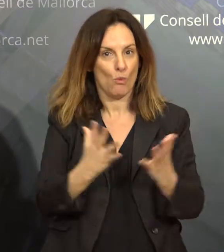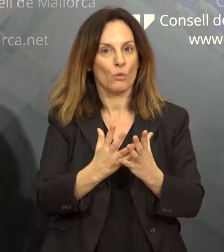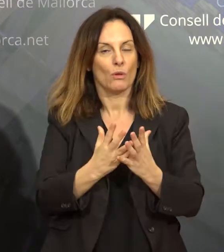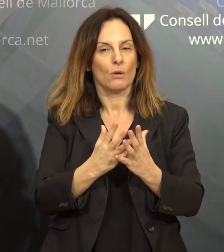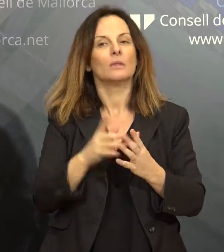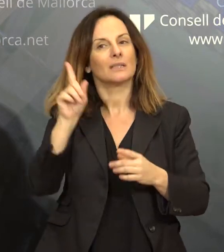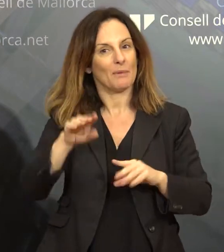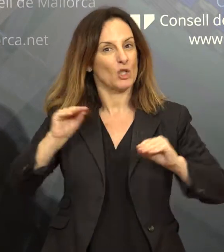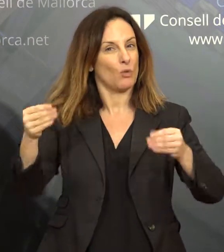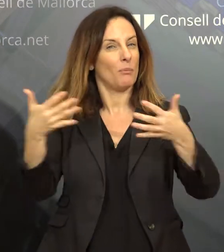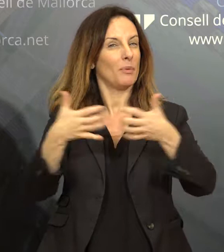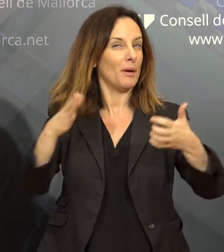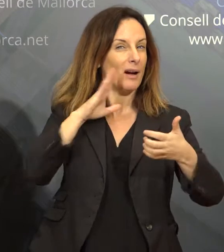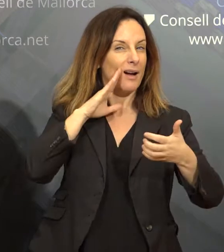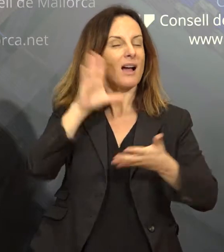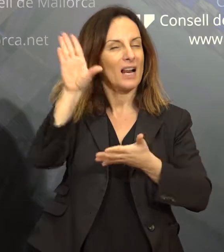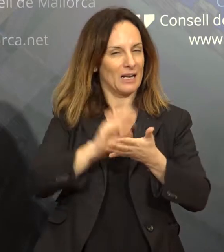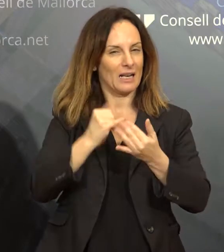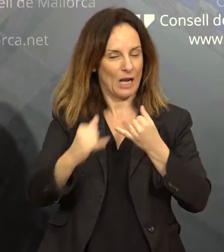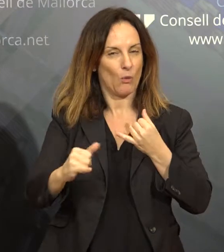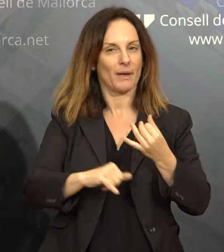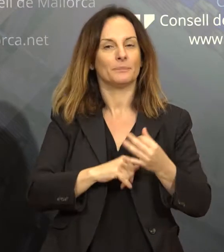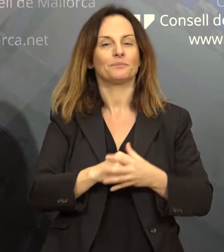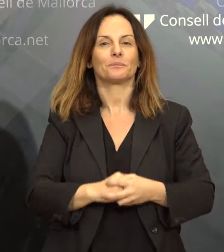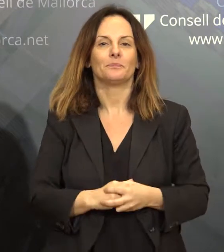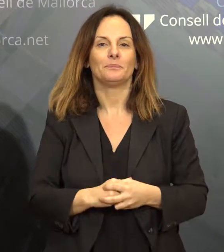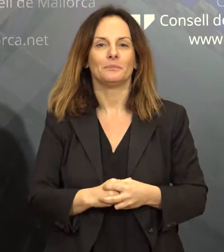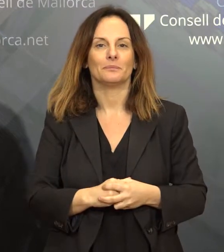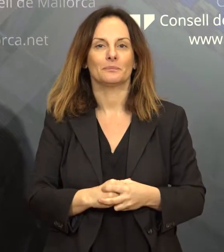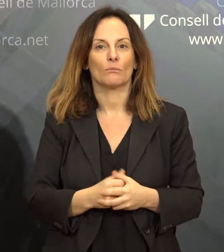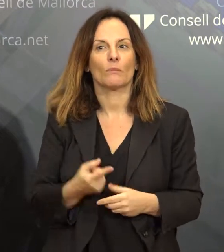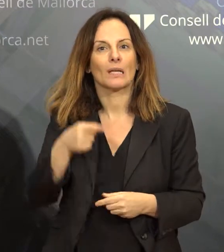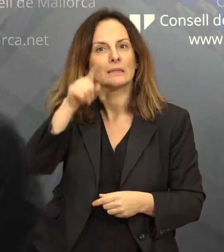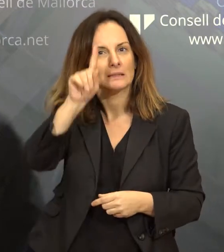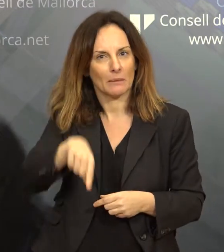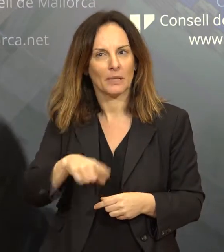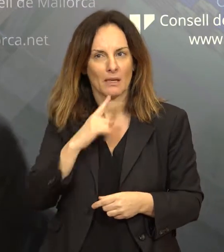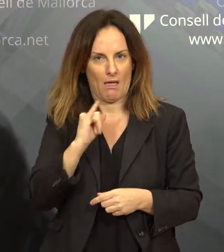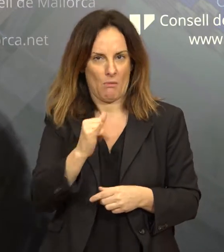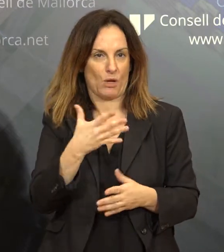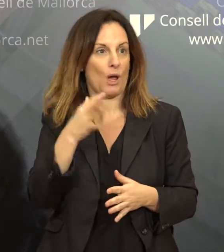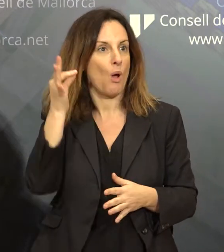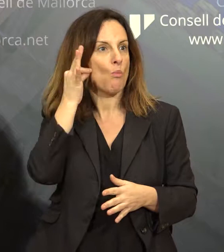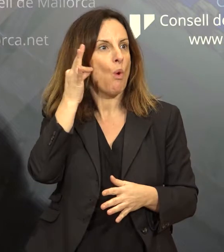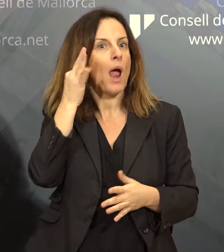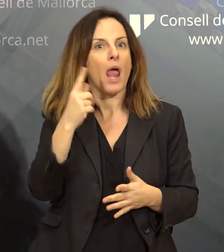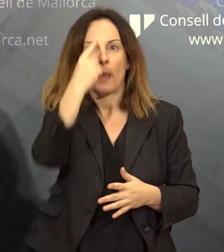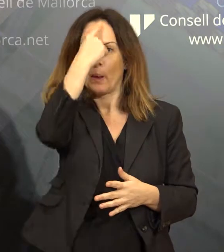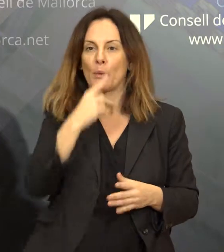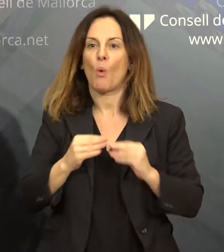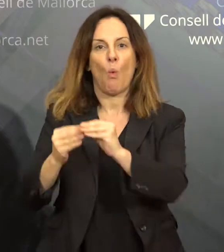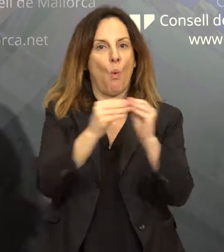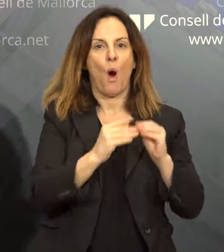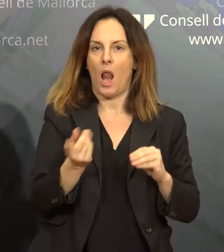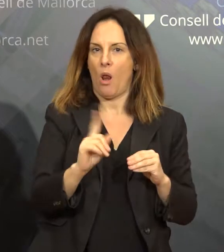Téremes, perquè és molt necessari donar palabra a moueres, perquè som moltes i diverses, una antiga